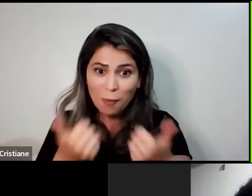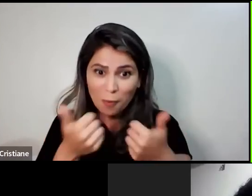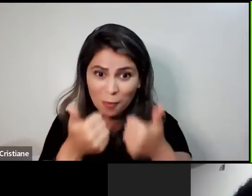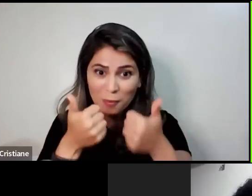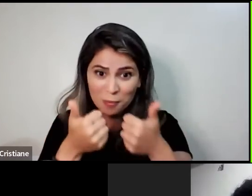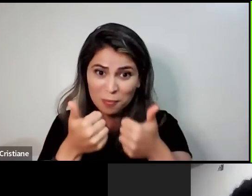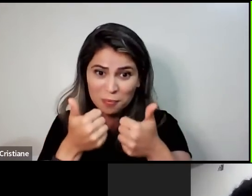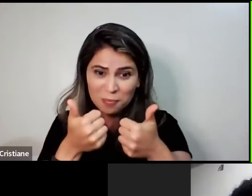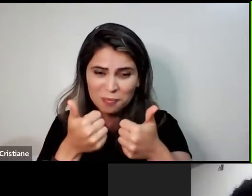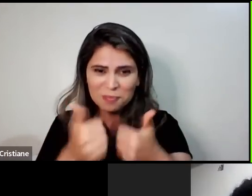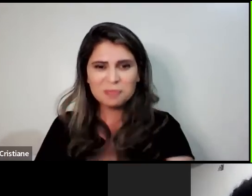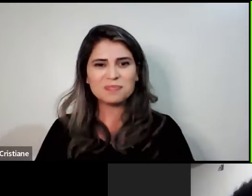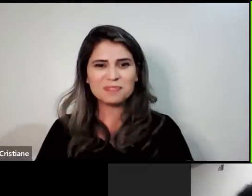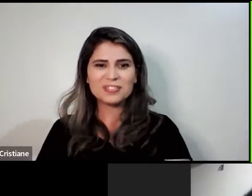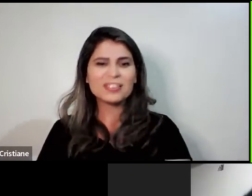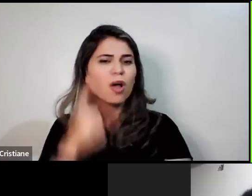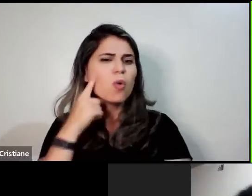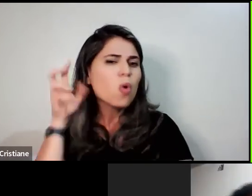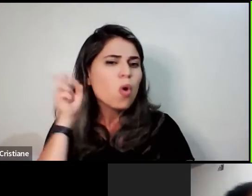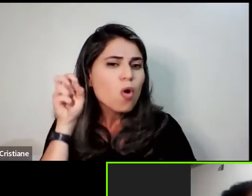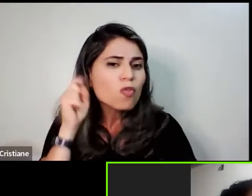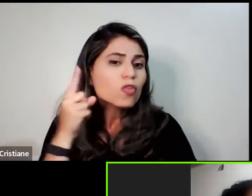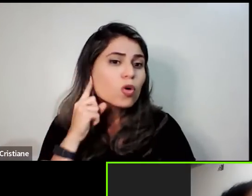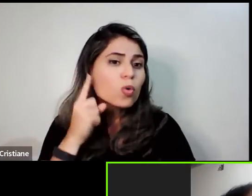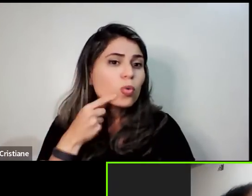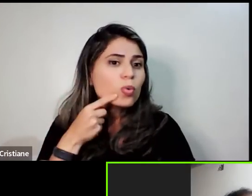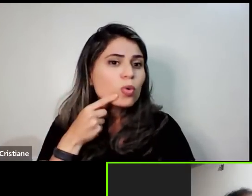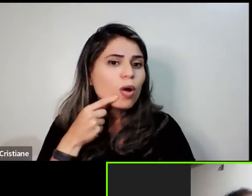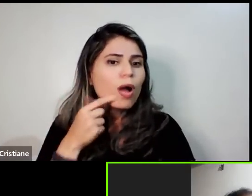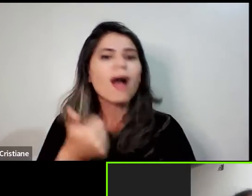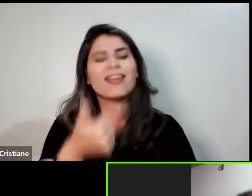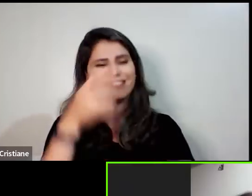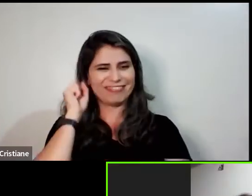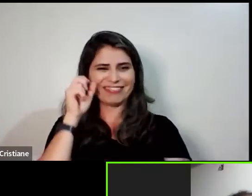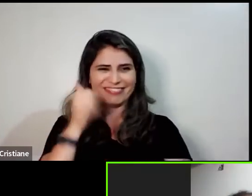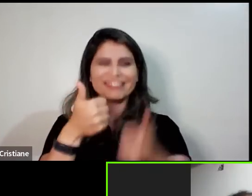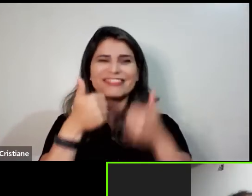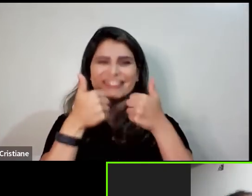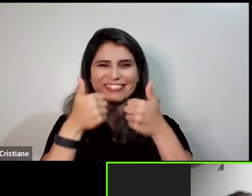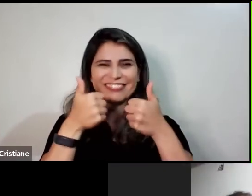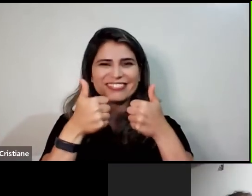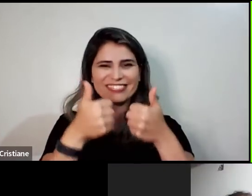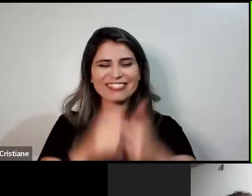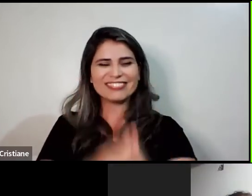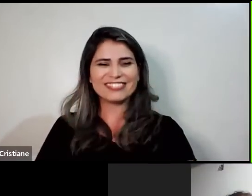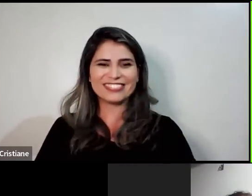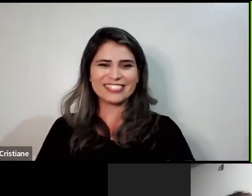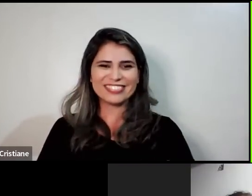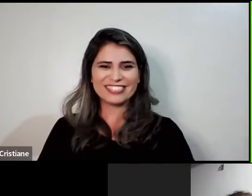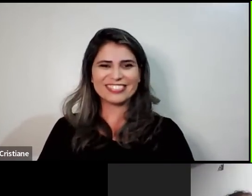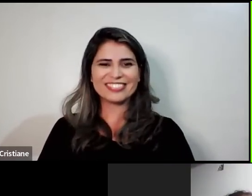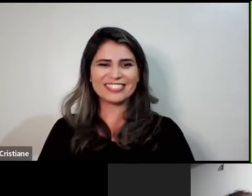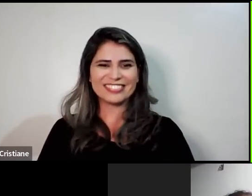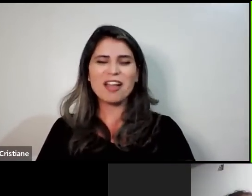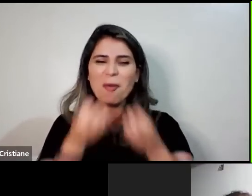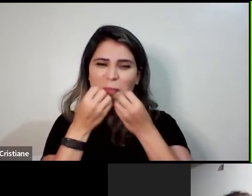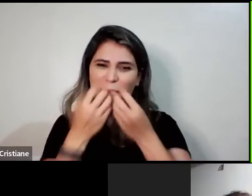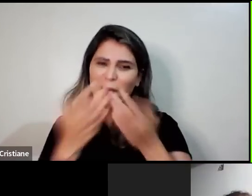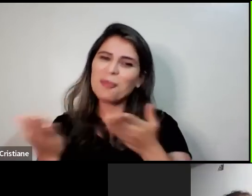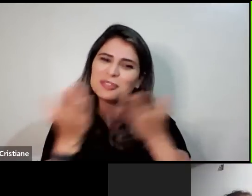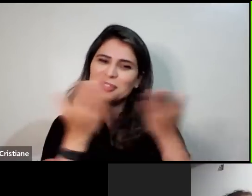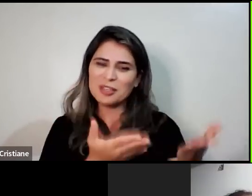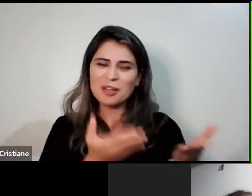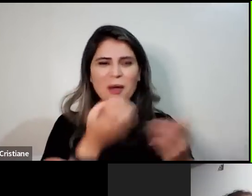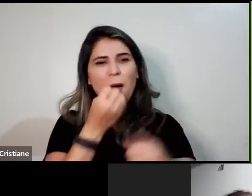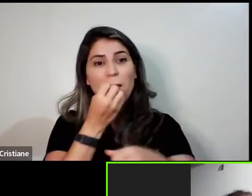Pronto, ativou. Está me ouvindo bem? Estou te ouvindo. Seja bem-vindo à nossa palestra. Boa noite.